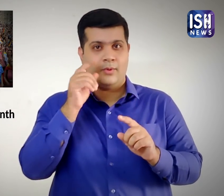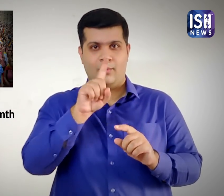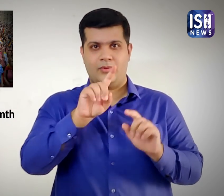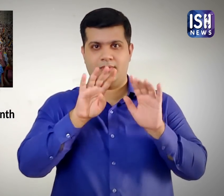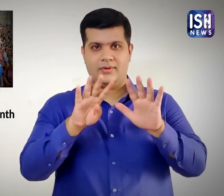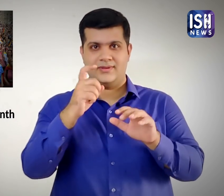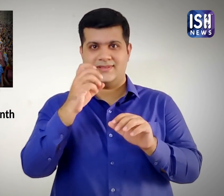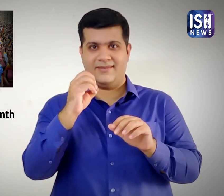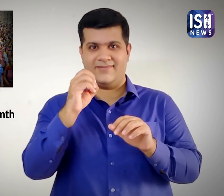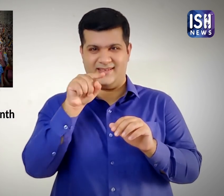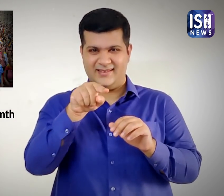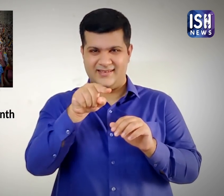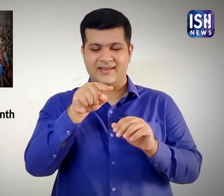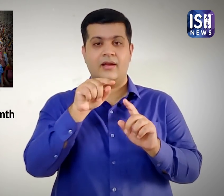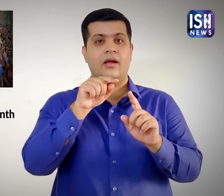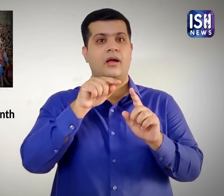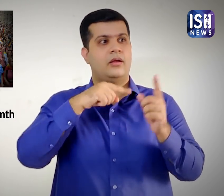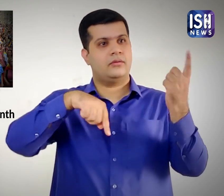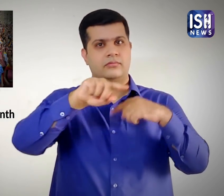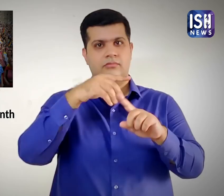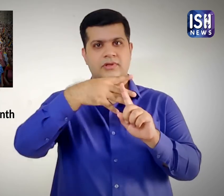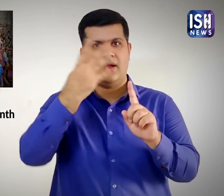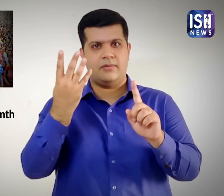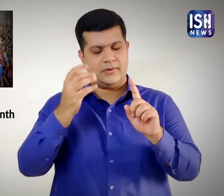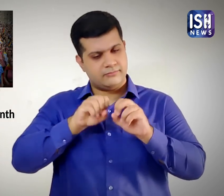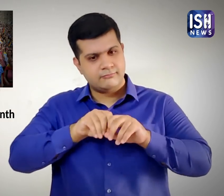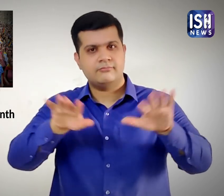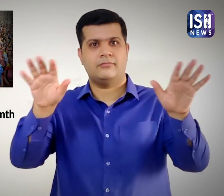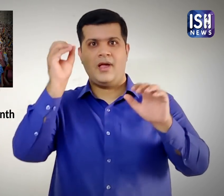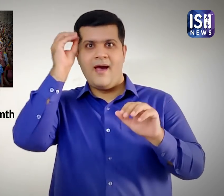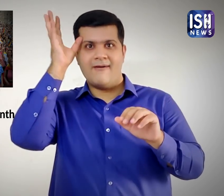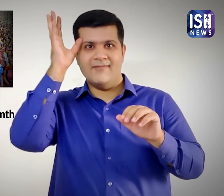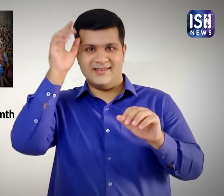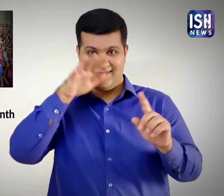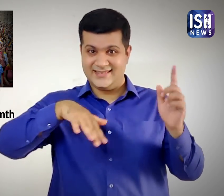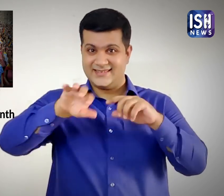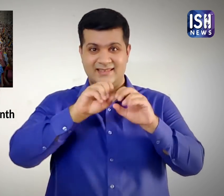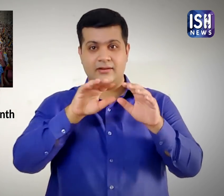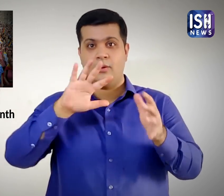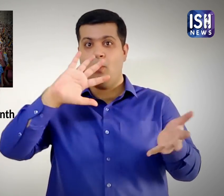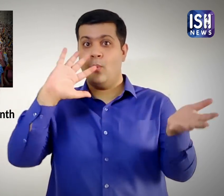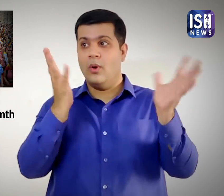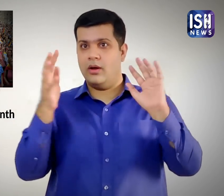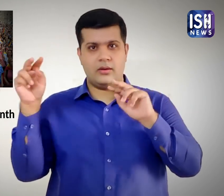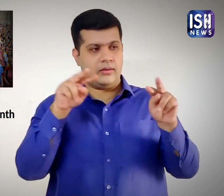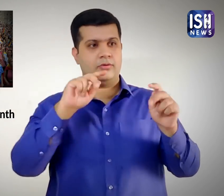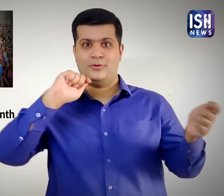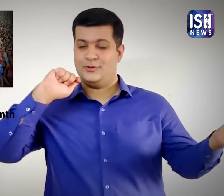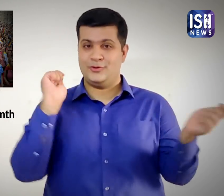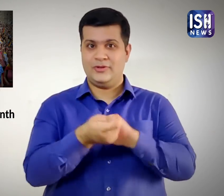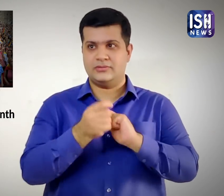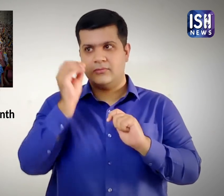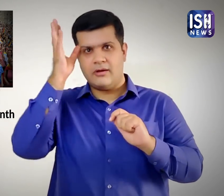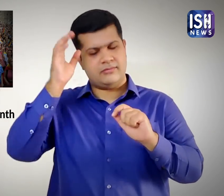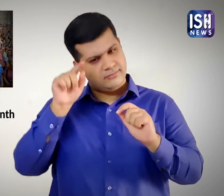है। 1970 की प्राइट परेड के बाद से दुनिया भर के लोगों ने जागरुकता पैदा करने के लिए अपने उपर जिम्यदारी ली